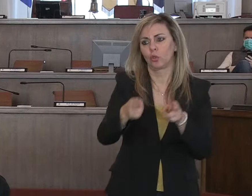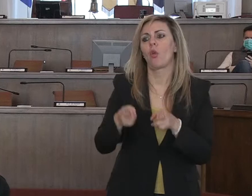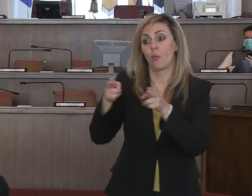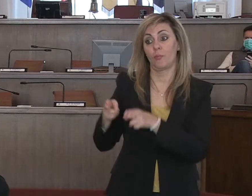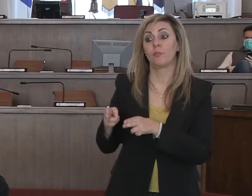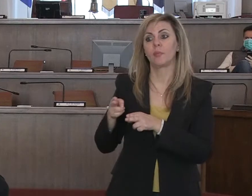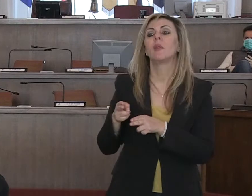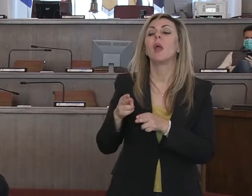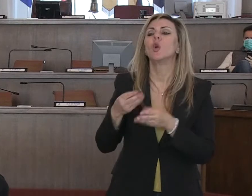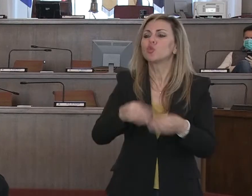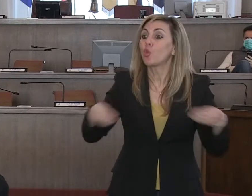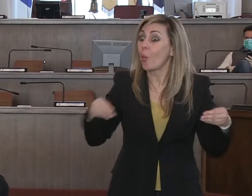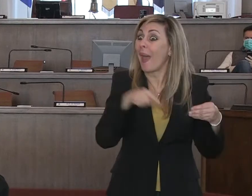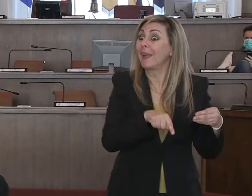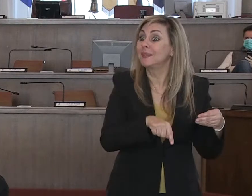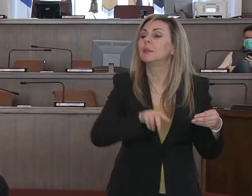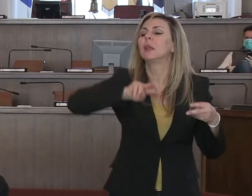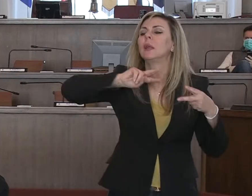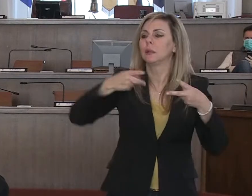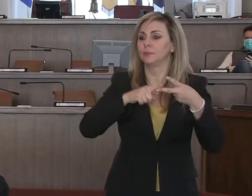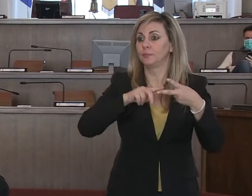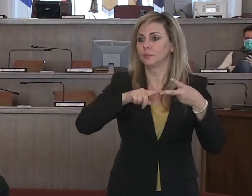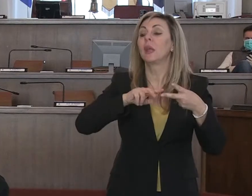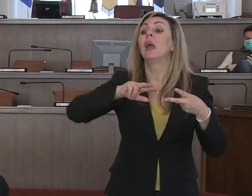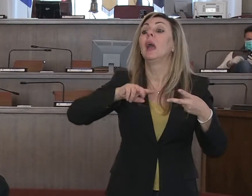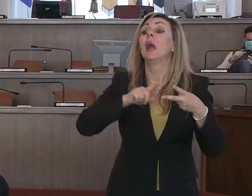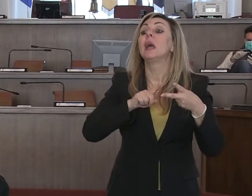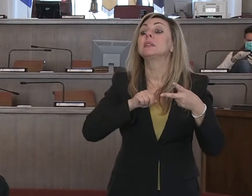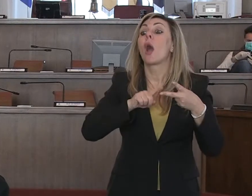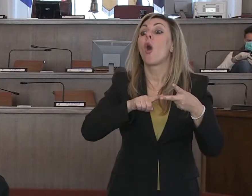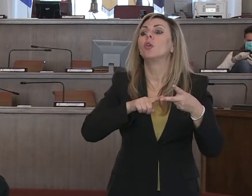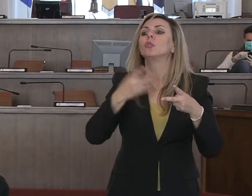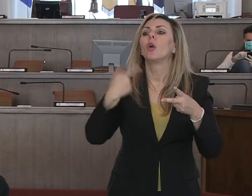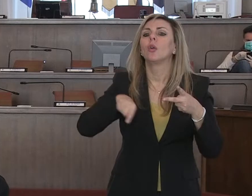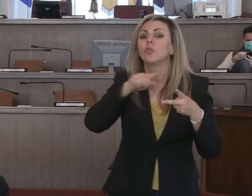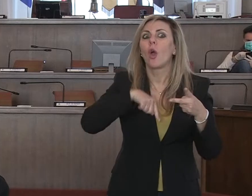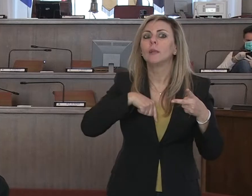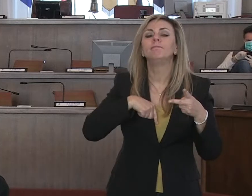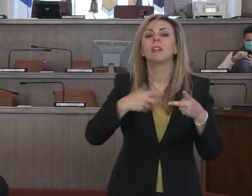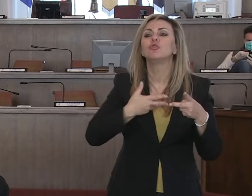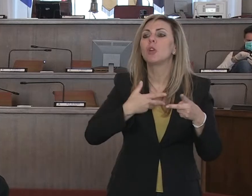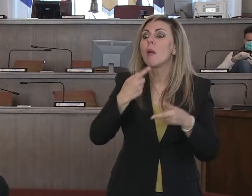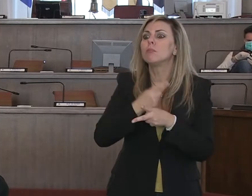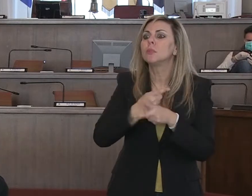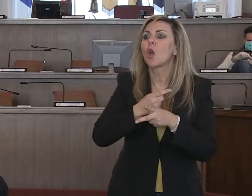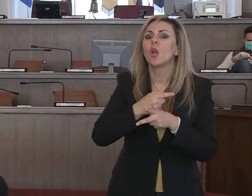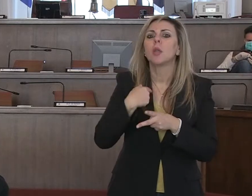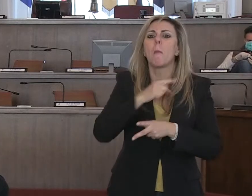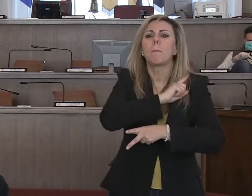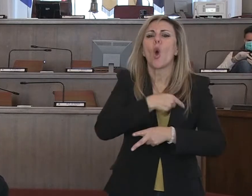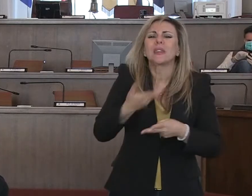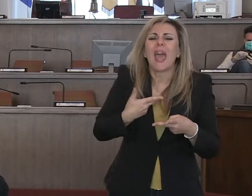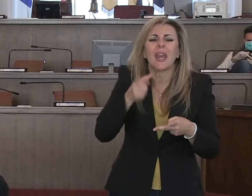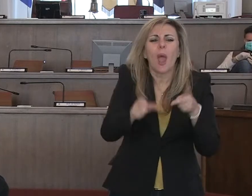dispositivi. Il secondo livello era quello di incanalare le nostre risorse, le nostre potenzialità